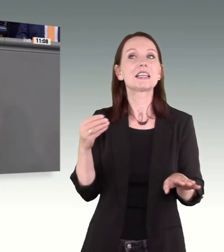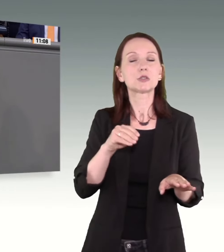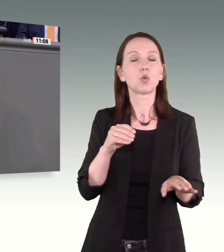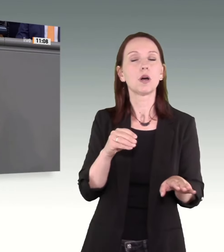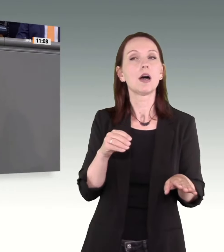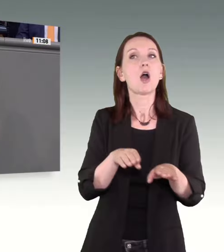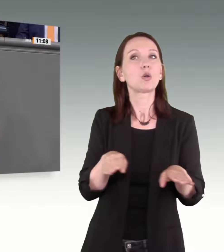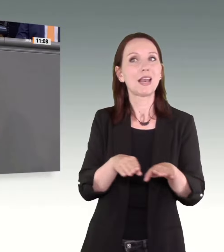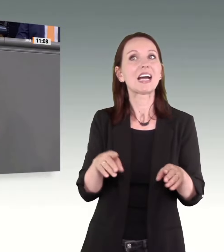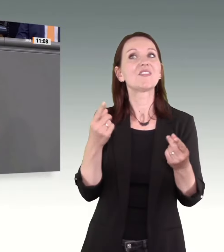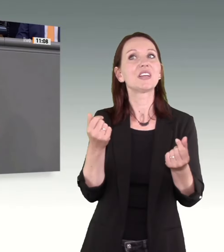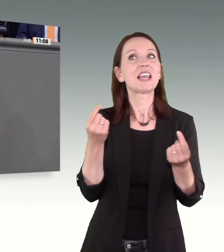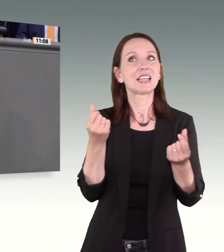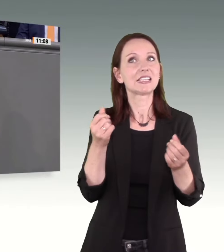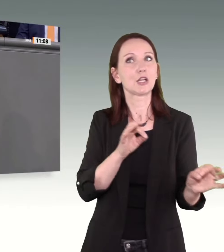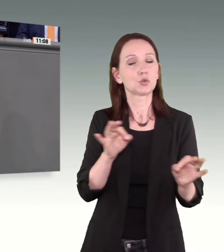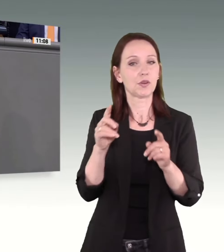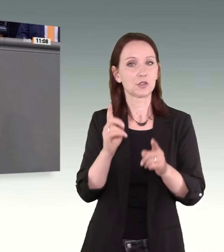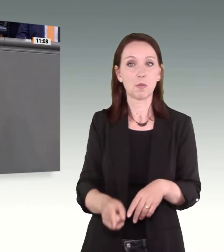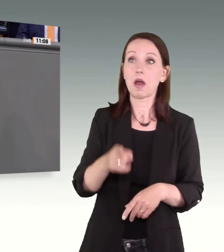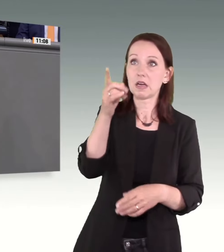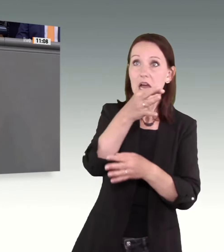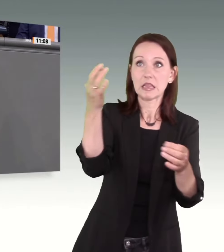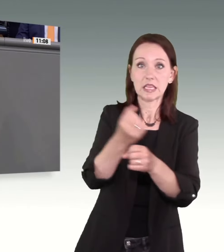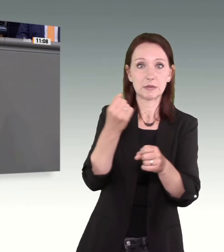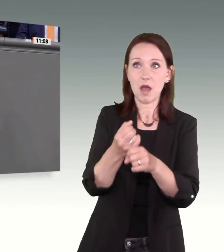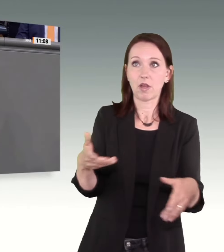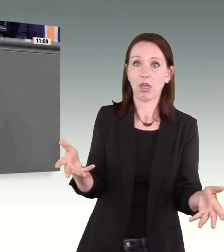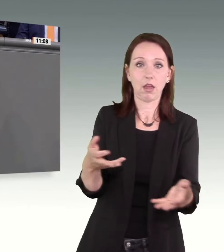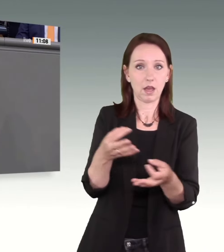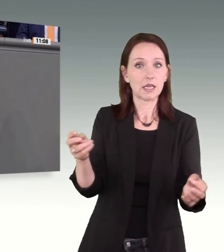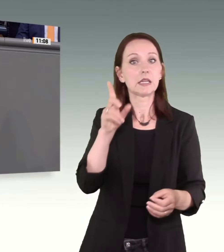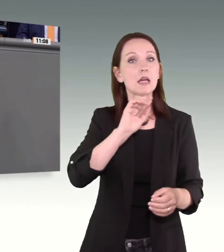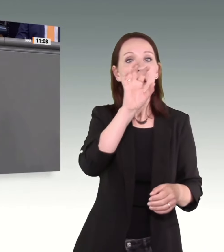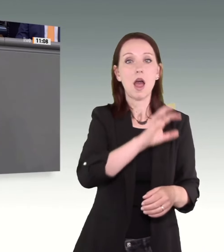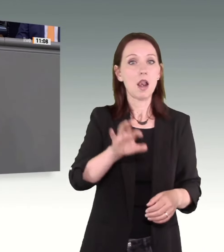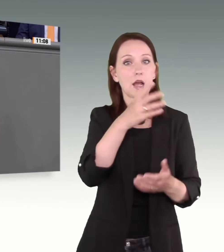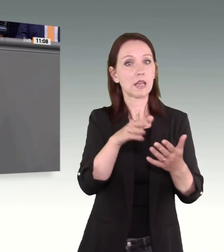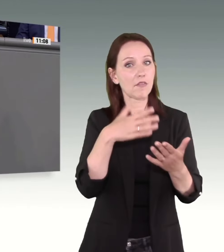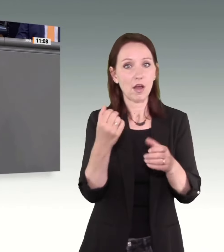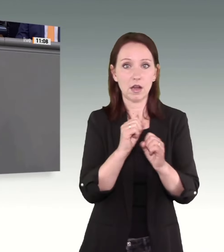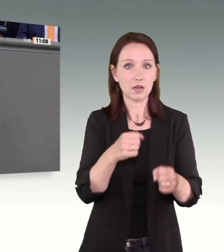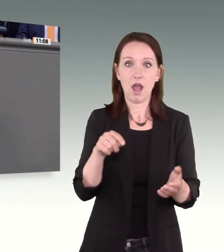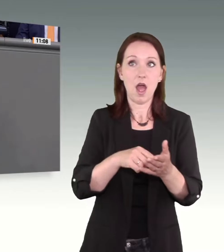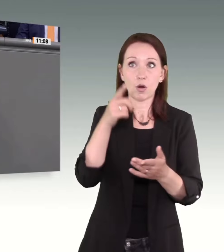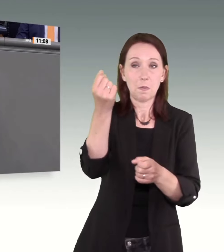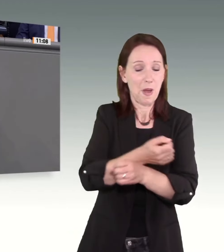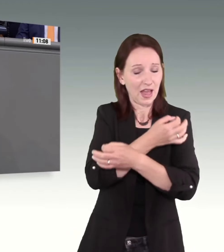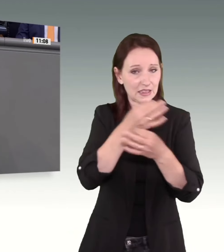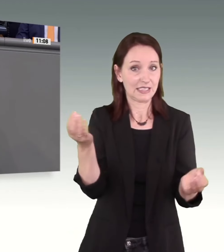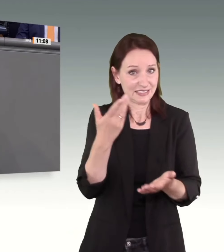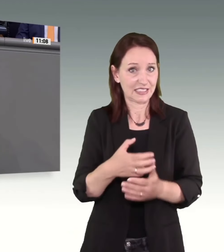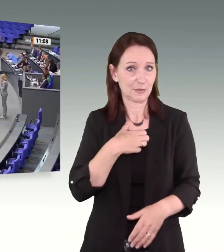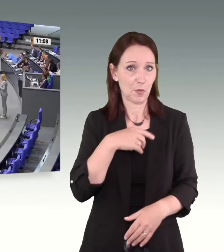Und weil Sie nicht handeln, können auch die Länder in vielen Fällen nicht weiter handeln, weil sie untätig sind. Das ist das Problem.